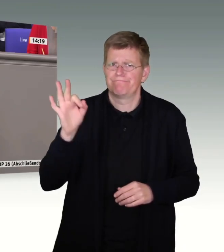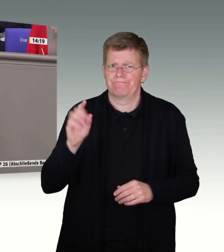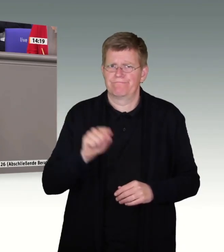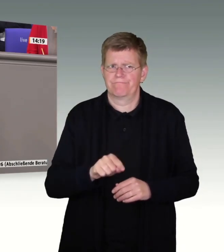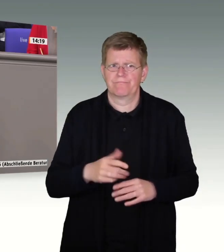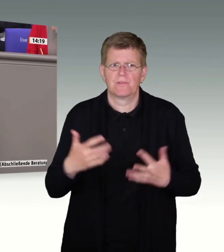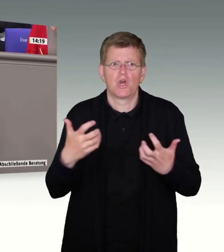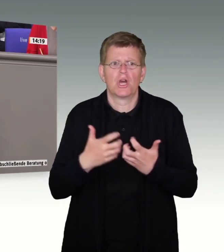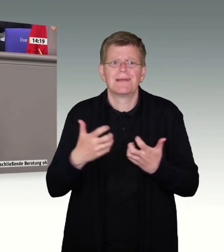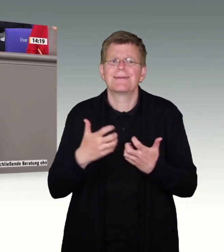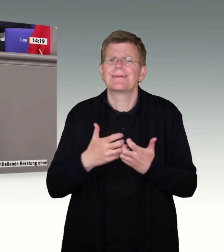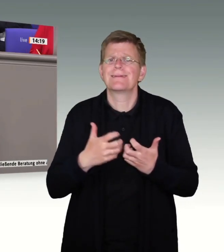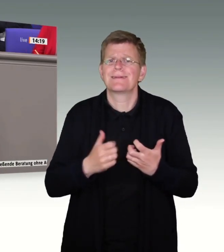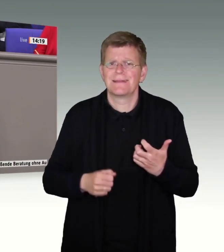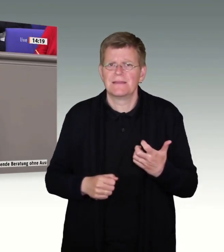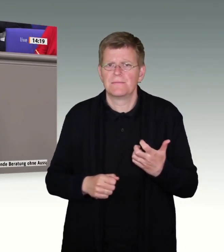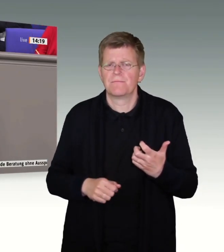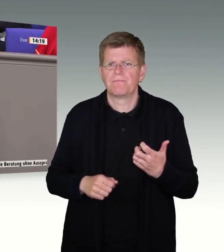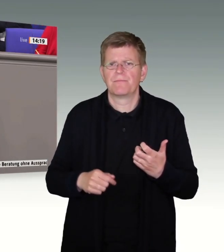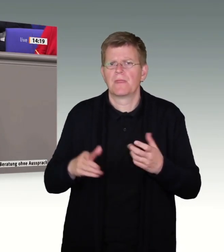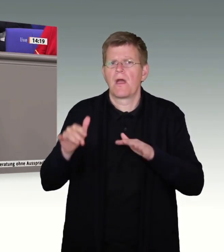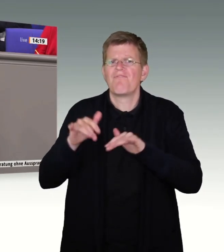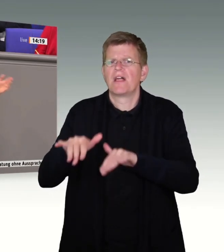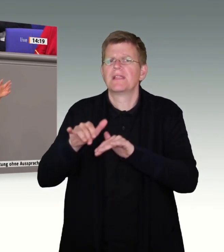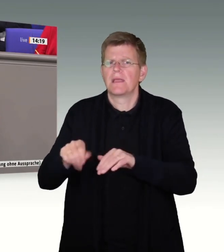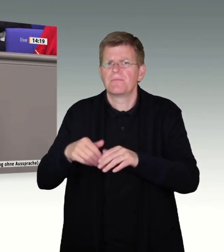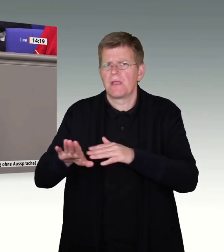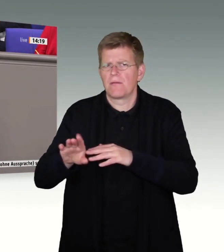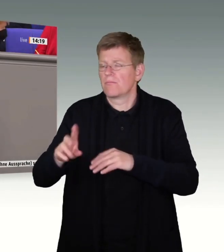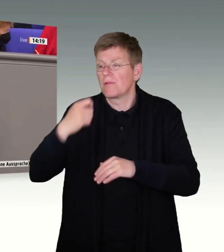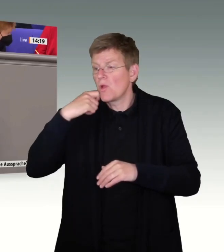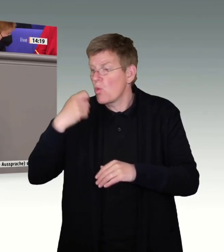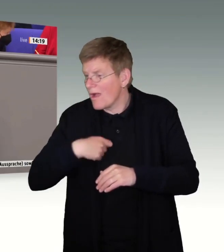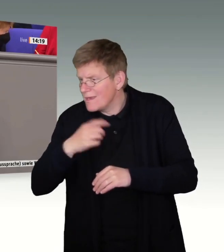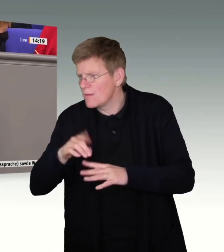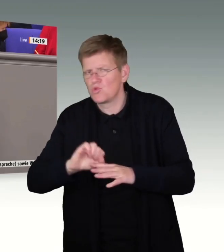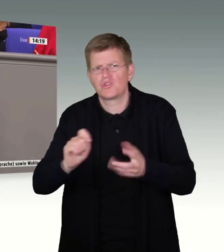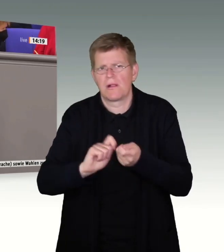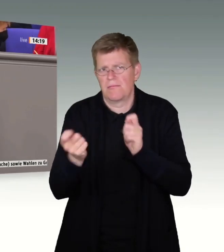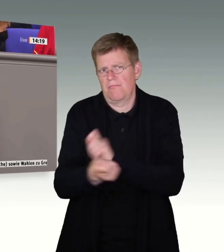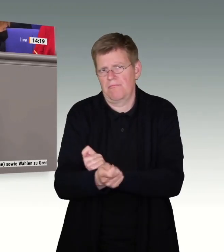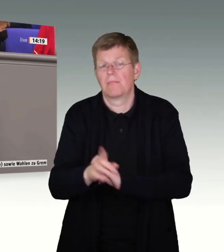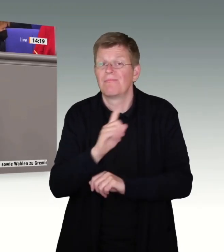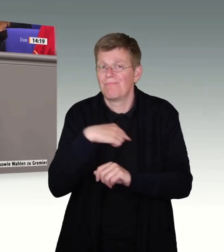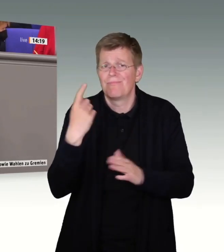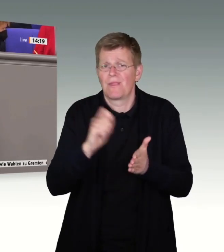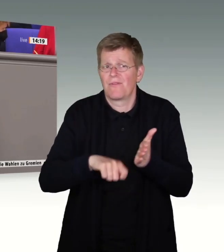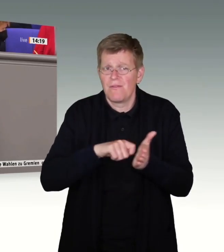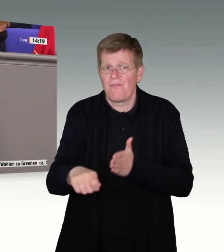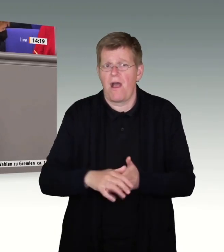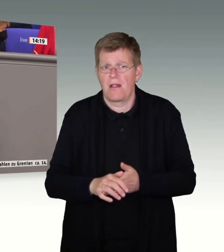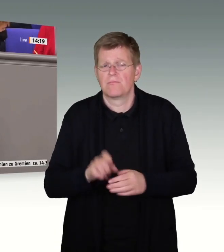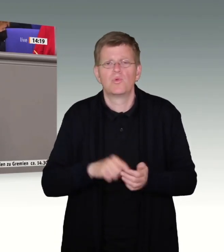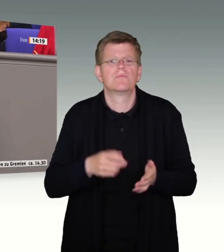Kriegsvertriebenen aus der Ukraine, sehr, sehr zügig umsetzen. Wir alle sind gewählt worden, um die richtigen Entscheidungen für die